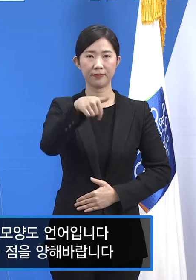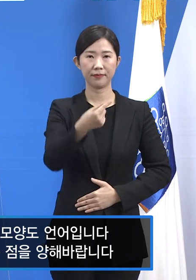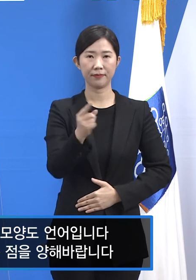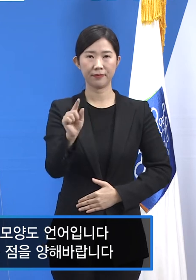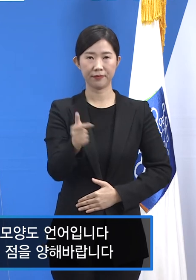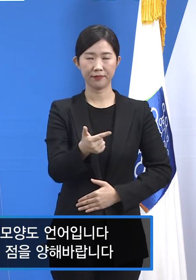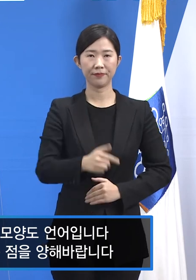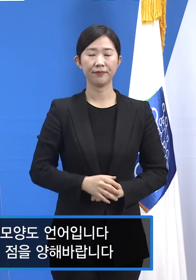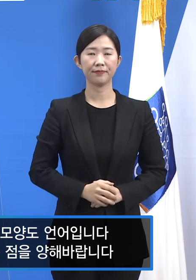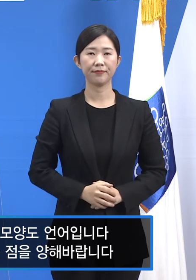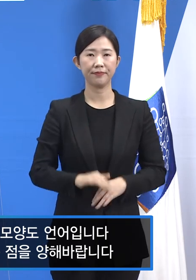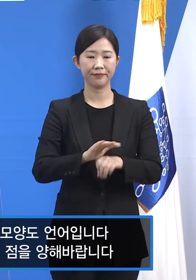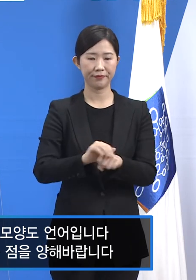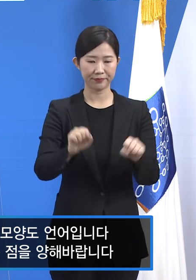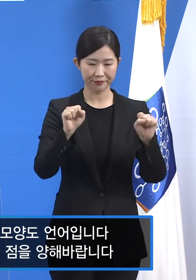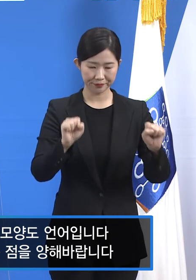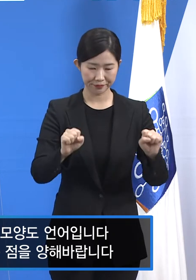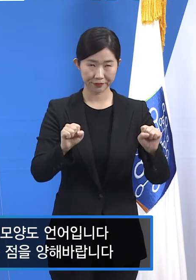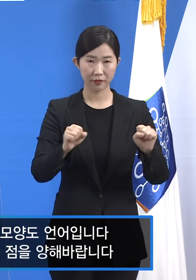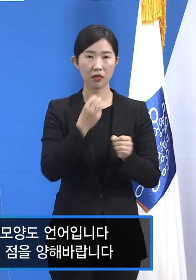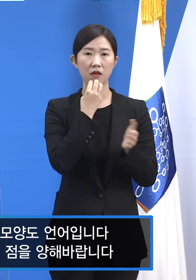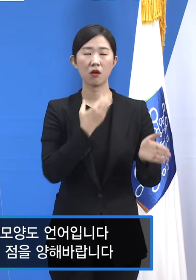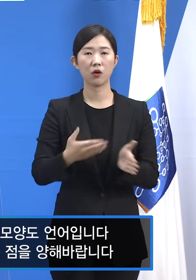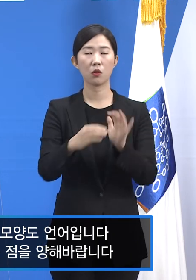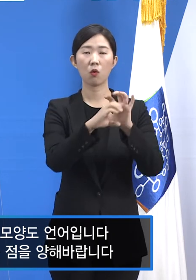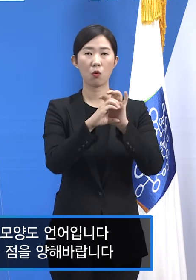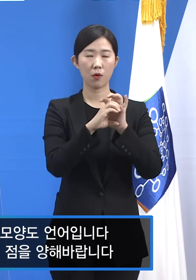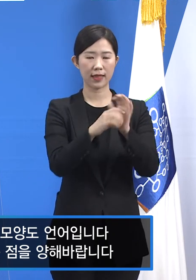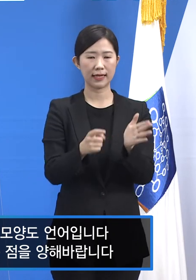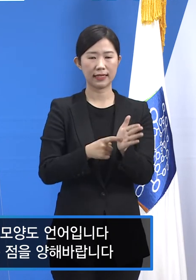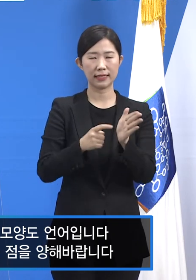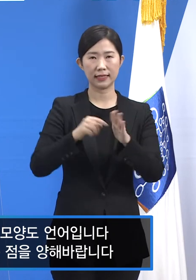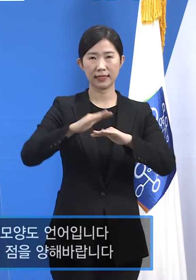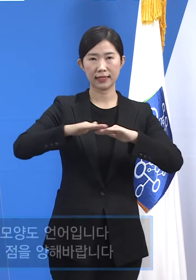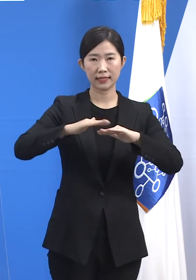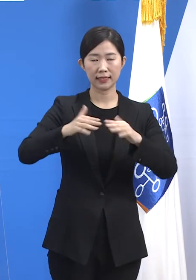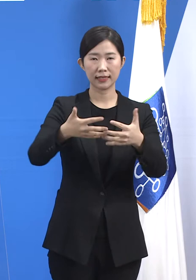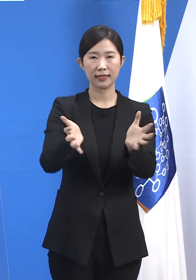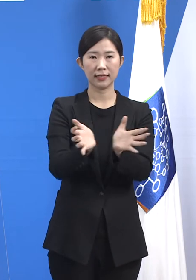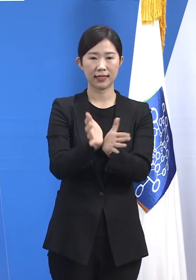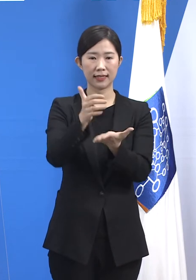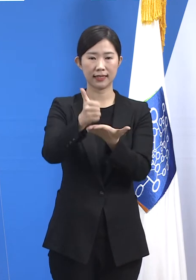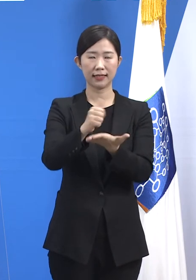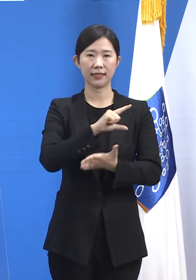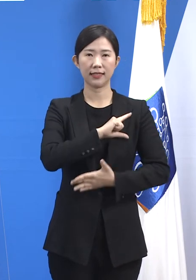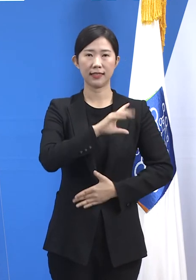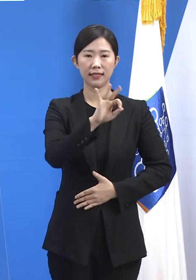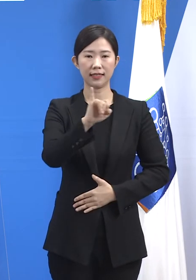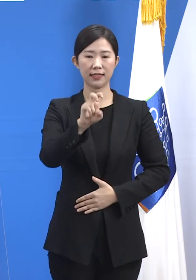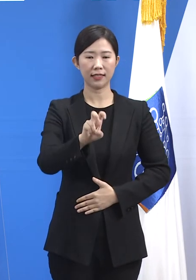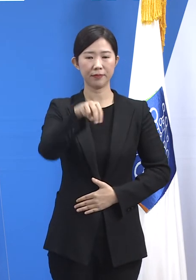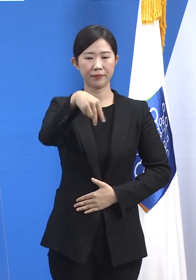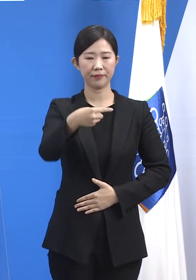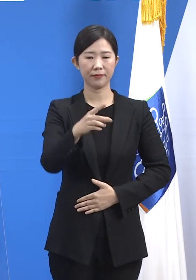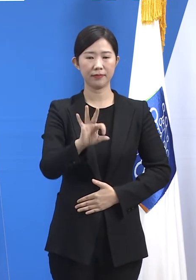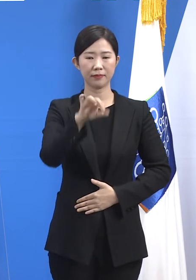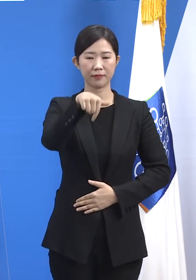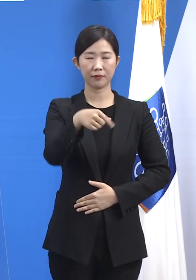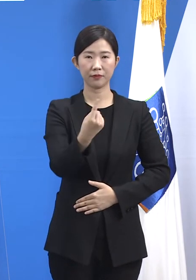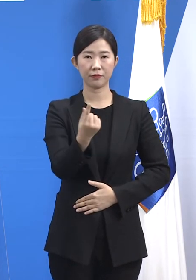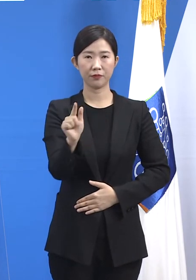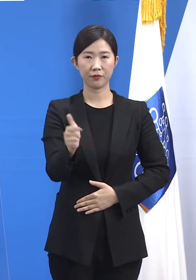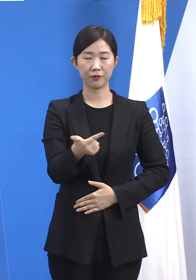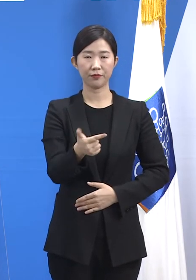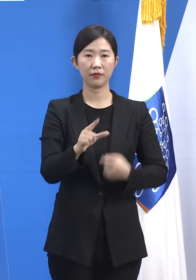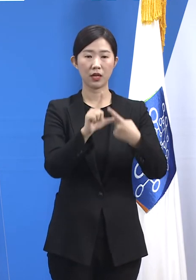네, 안녕하십니까. 경기도 코로나19 긴급대응단 임승관입니다. 1월 21일 목요일 경기도